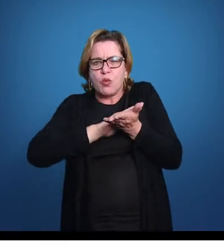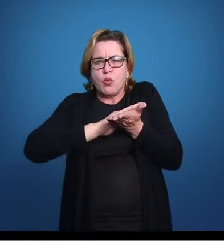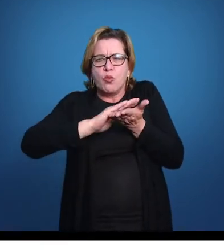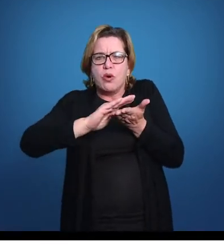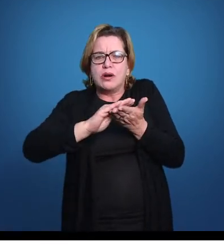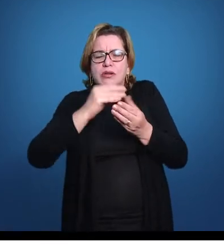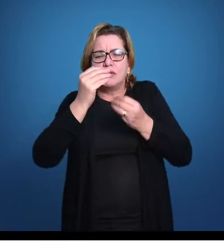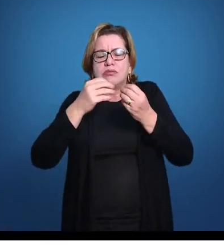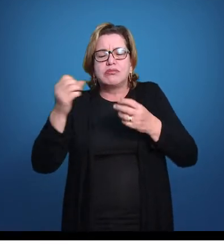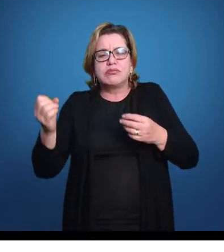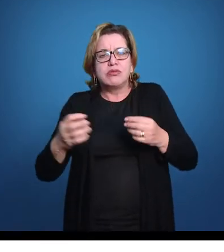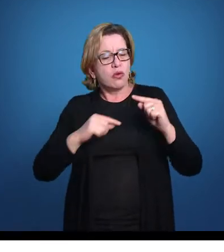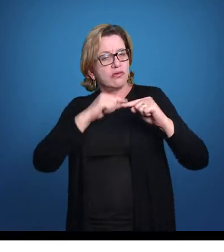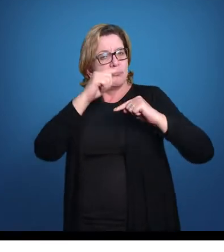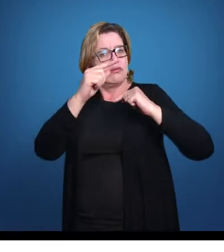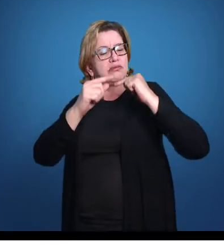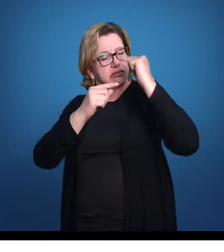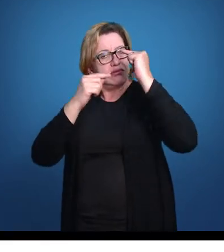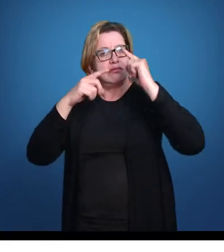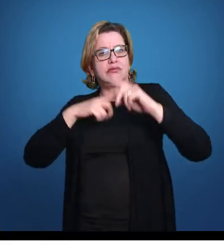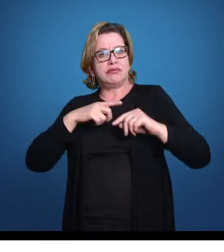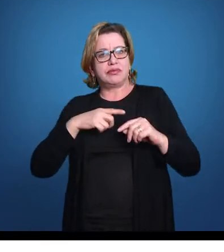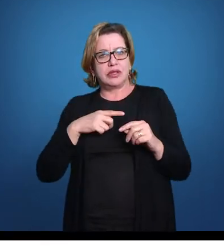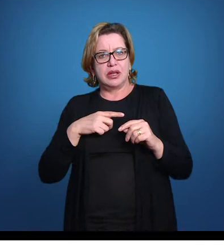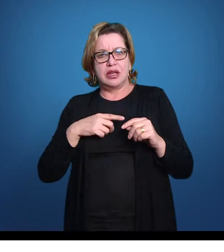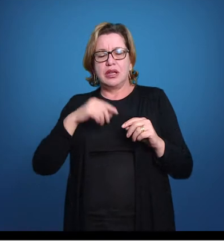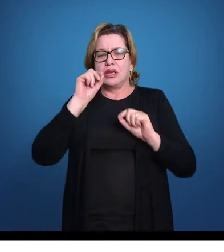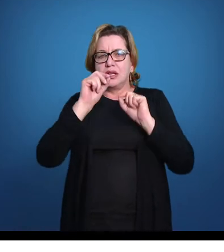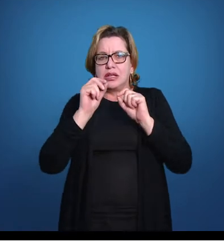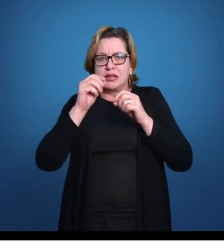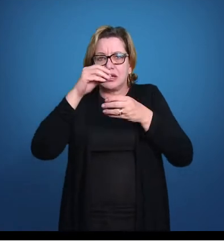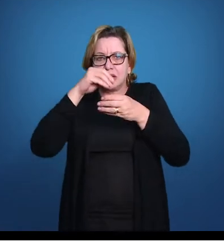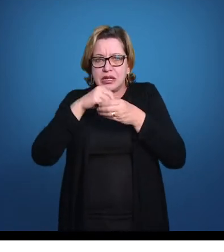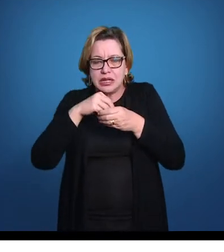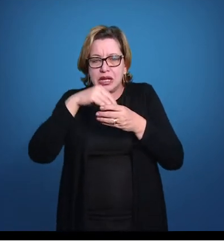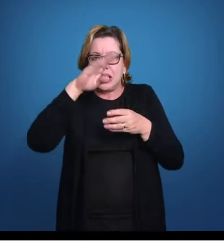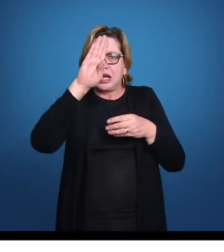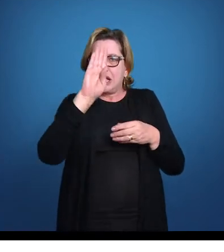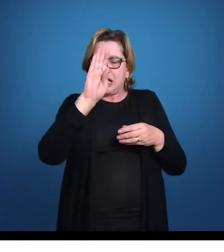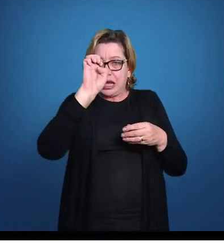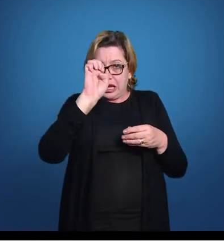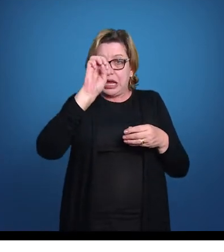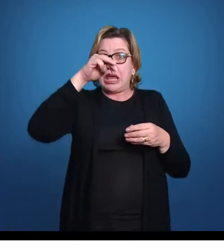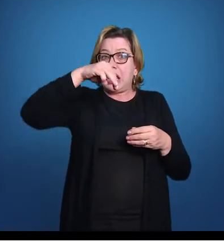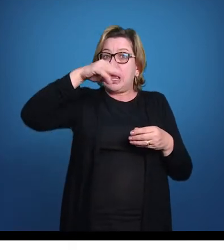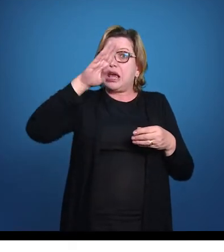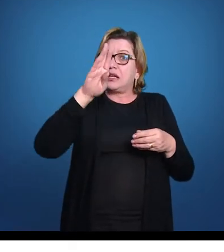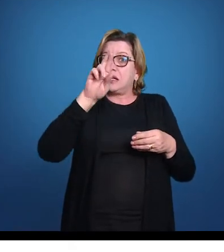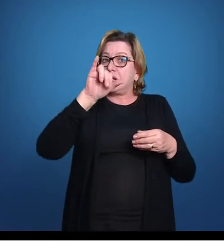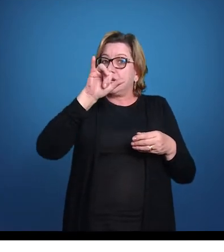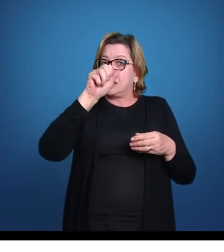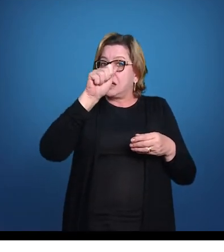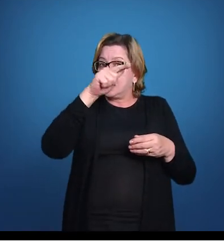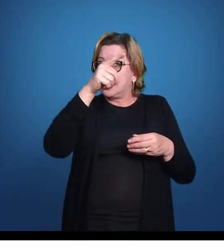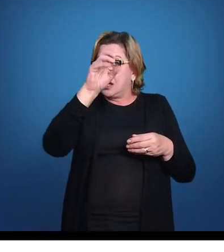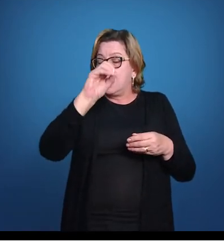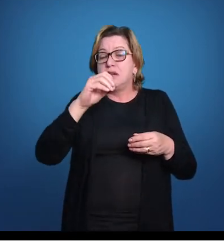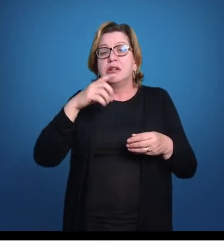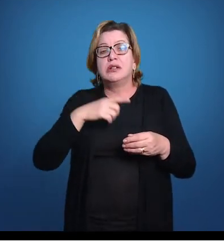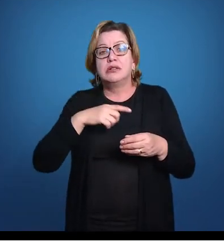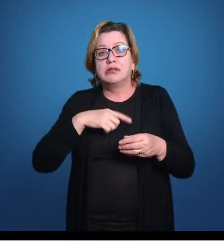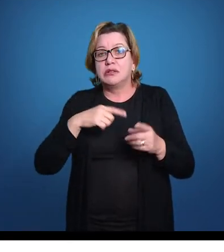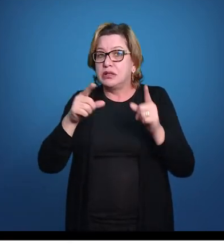novidade evolutiva que vai aparecer agora aqui é que, embriologicamente, nesses animais, nos peixes ósseos, nos osteíctes, aparece